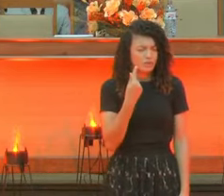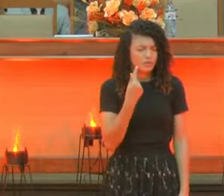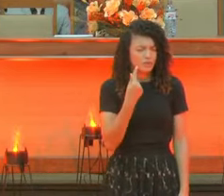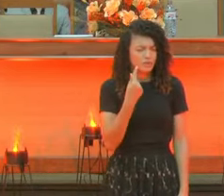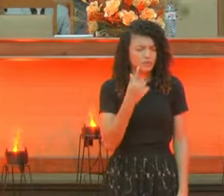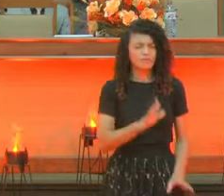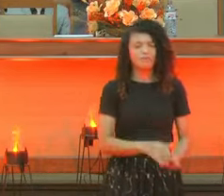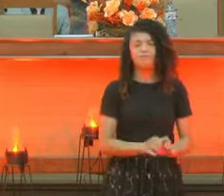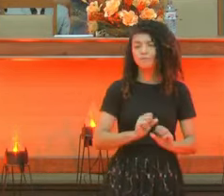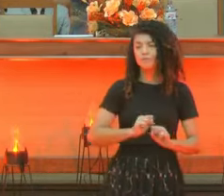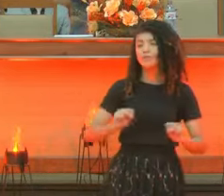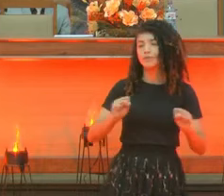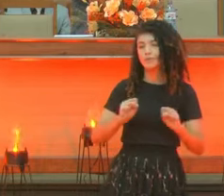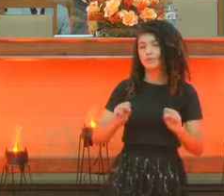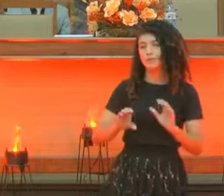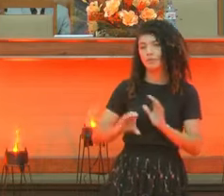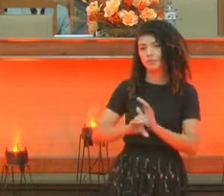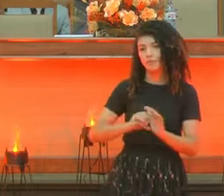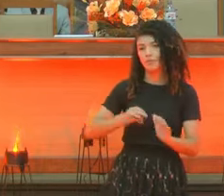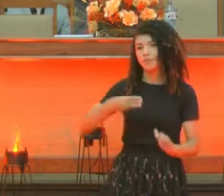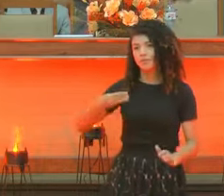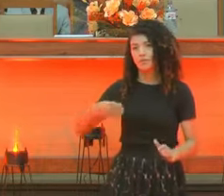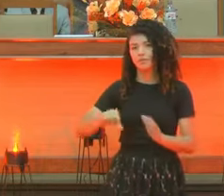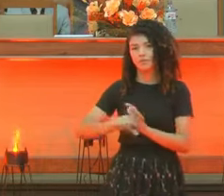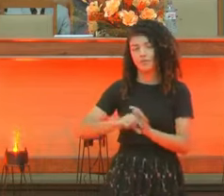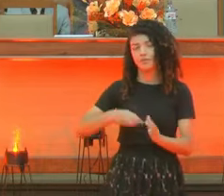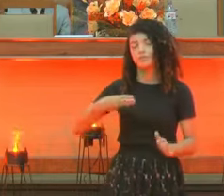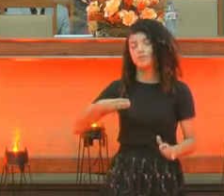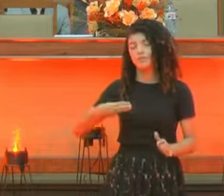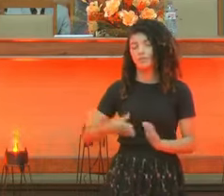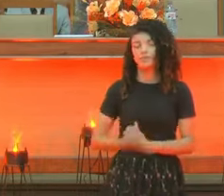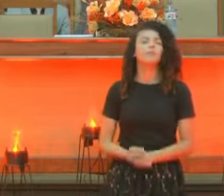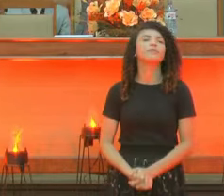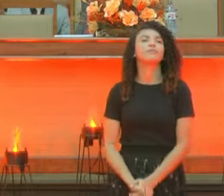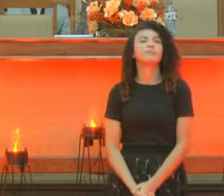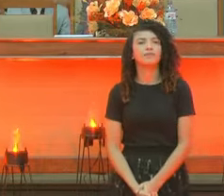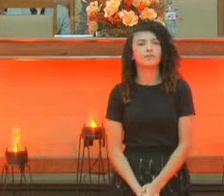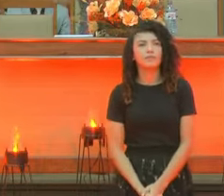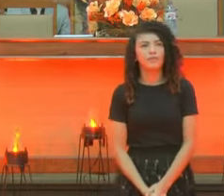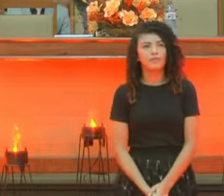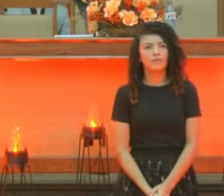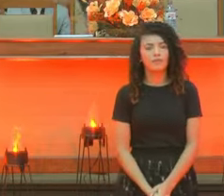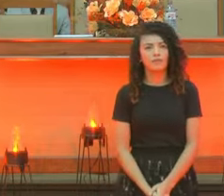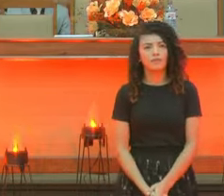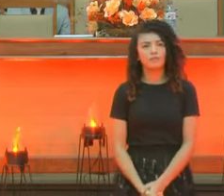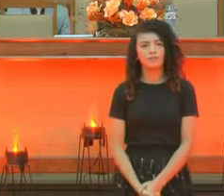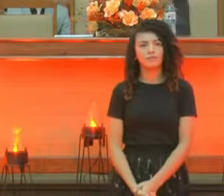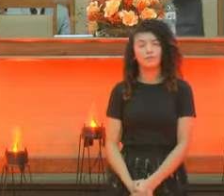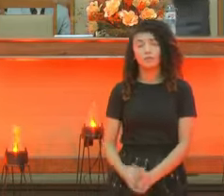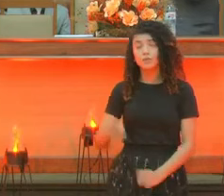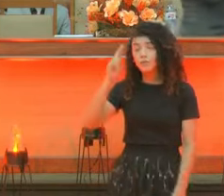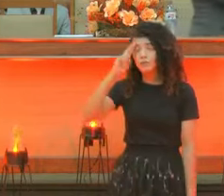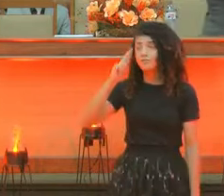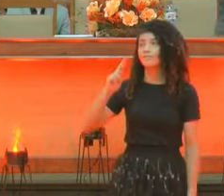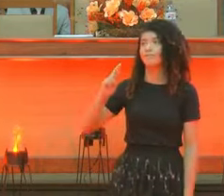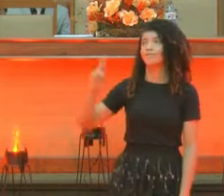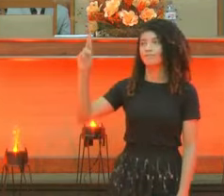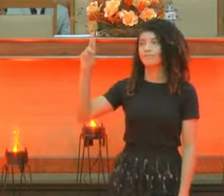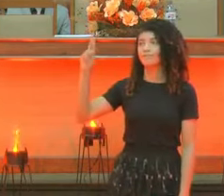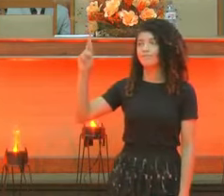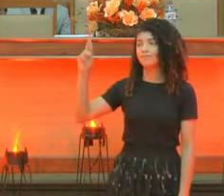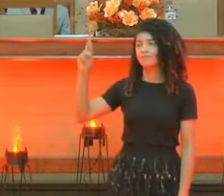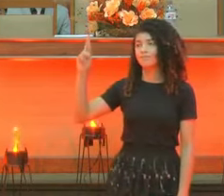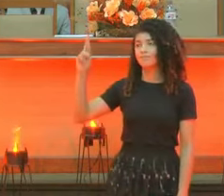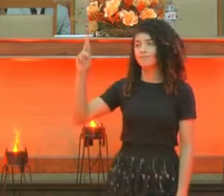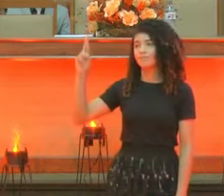.3. Eu gosto da Bíblia, irmão. Eu gosto é da Bíblia. Vai lá. Salmo 3.3. Pois tu, Senhor, és